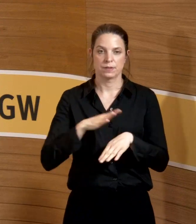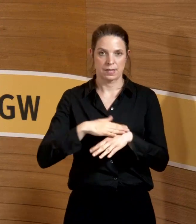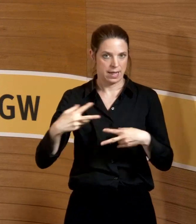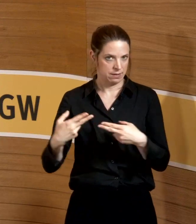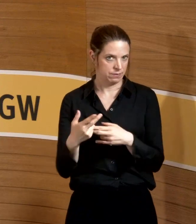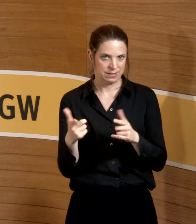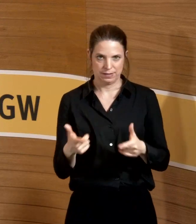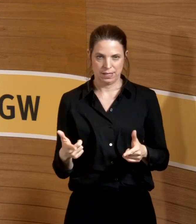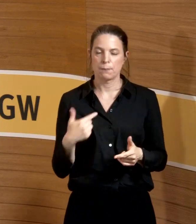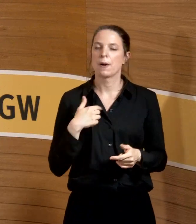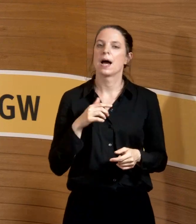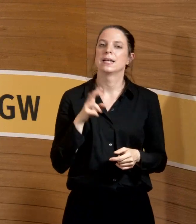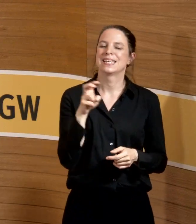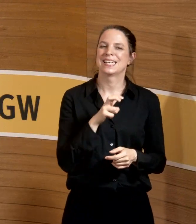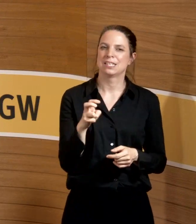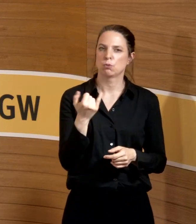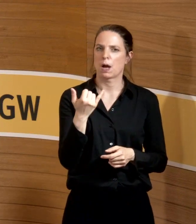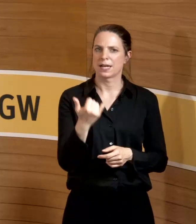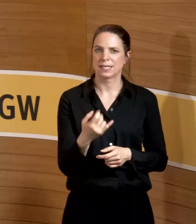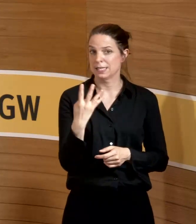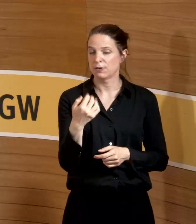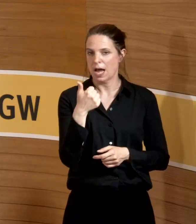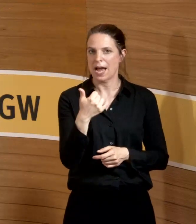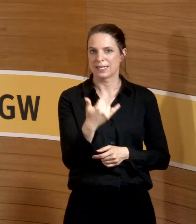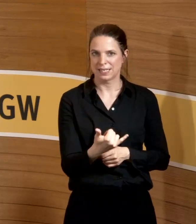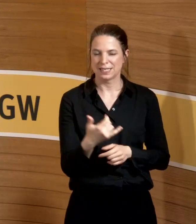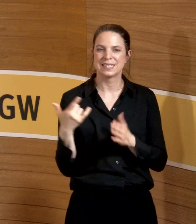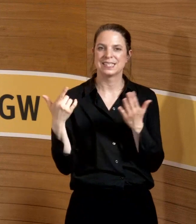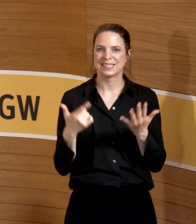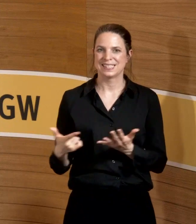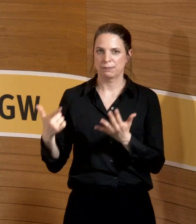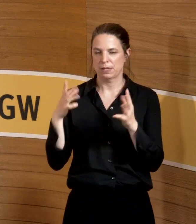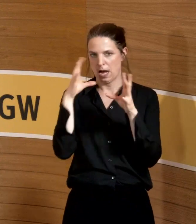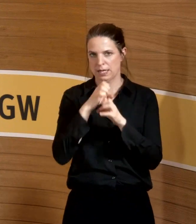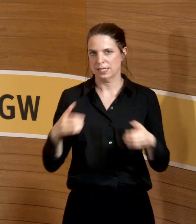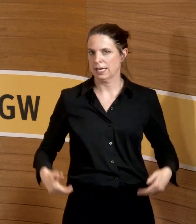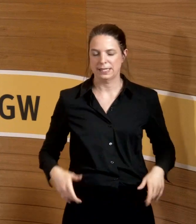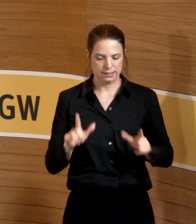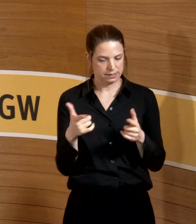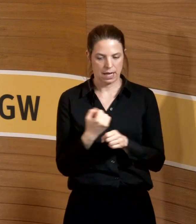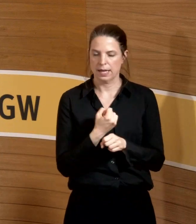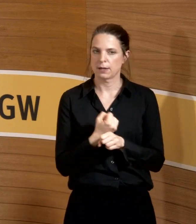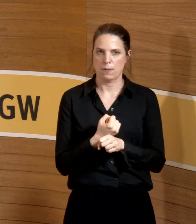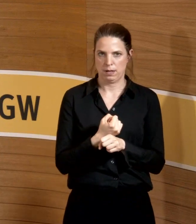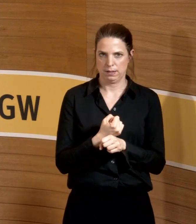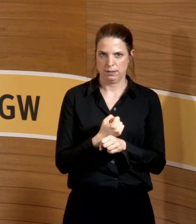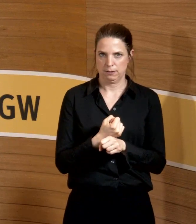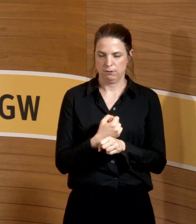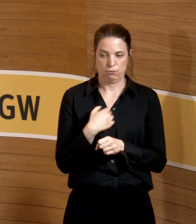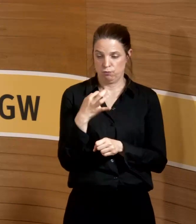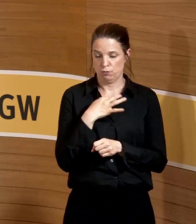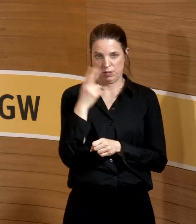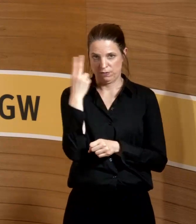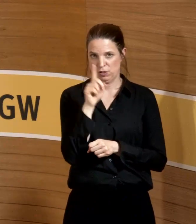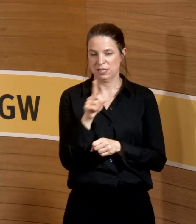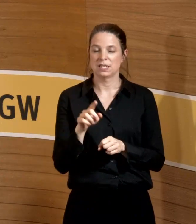Ärztin im Klinikum, mit einem Kind, nicht mit vier, sieben Jahre keine Nachdienste gemacht hat. Das ist unverständlich. Also die